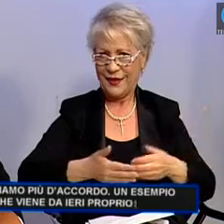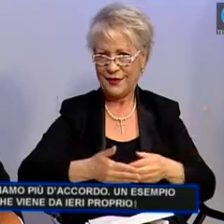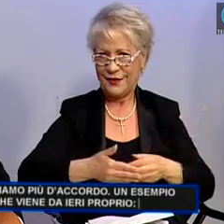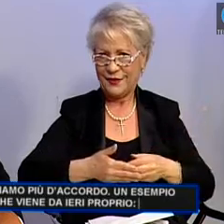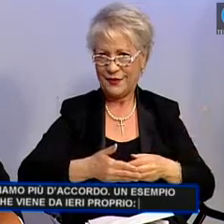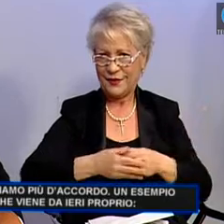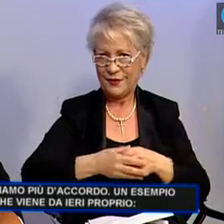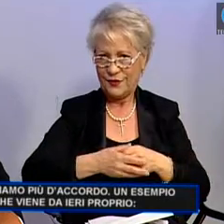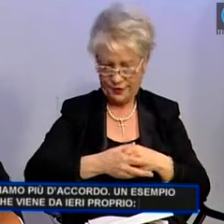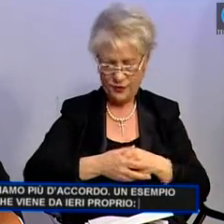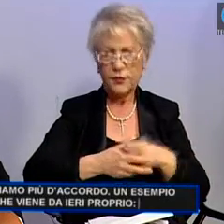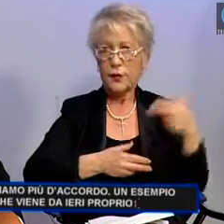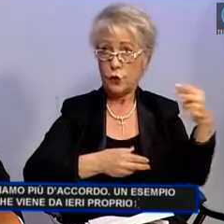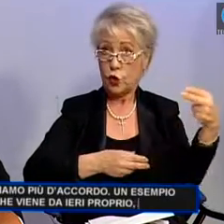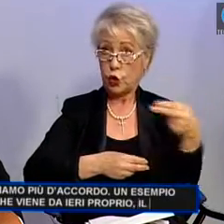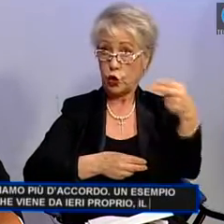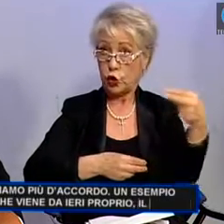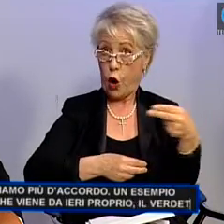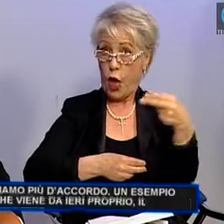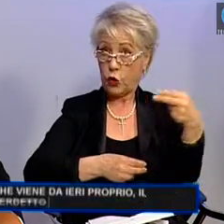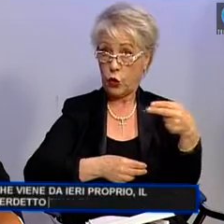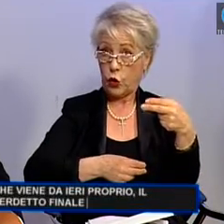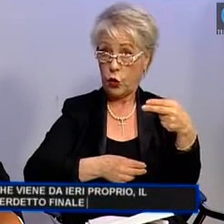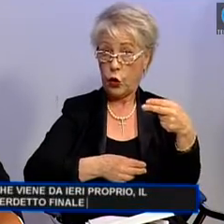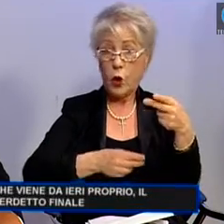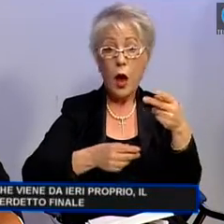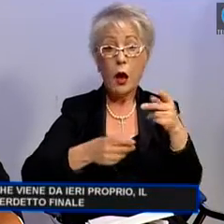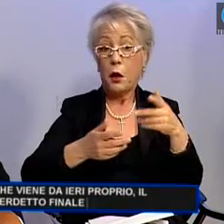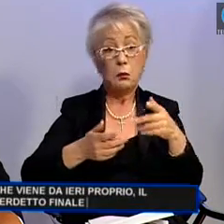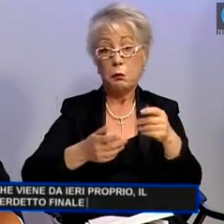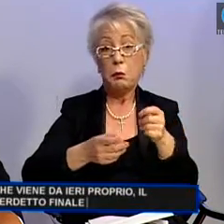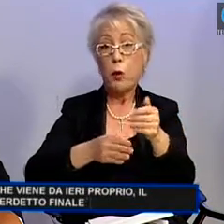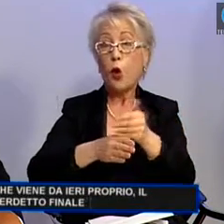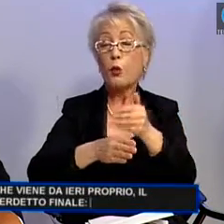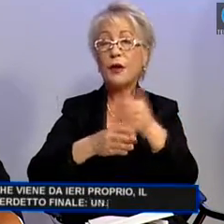nel verdetto finale, un film sottotitolato,